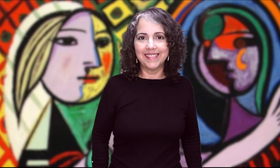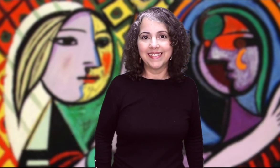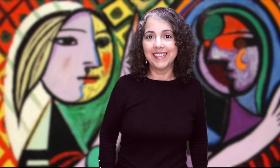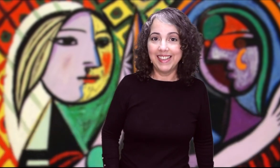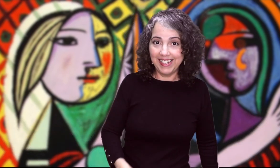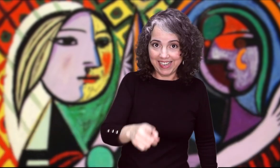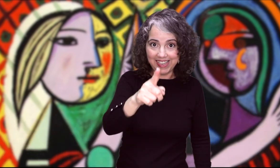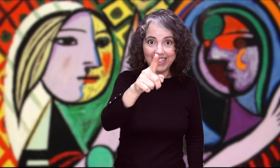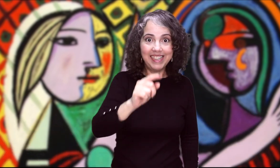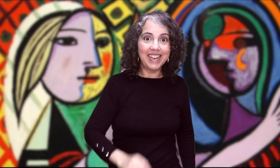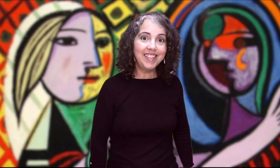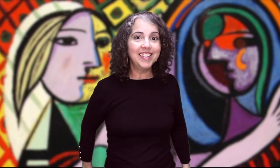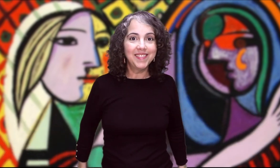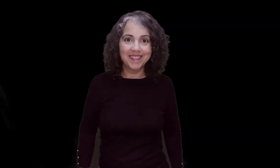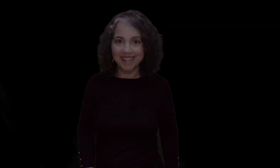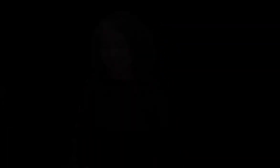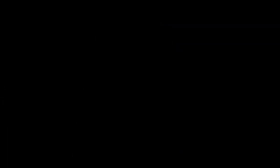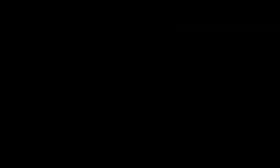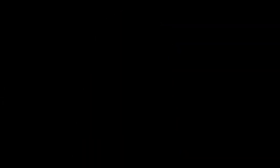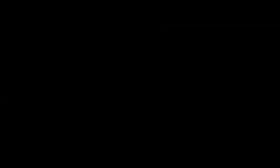Quédate en casa ¿Veis? ¿Veis?